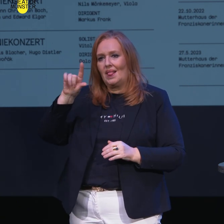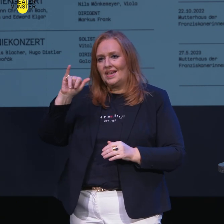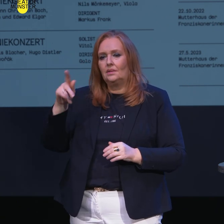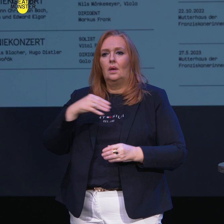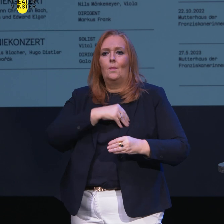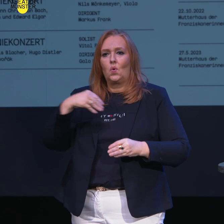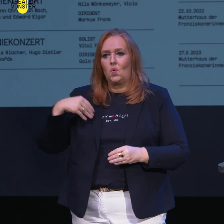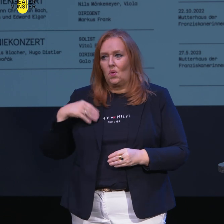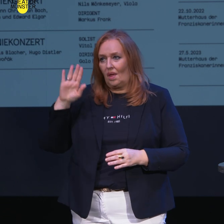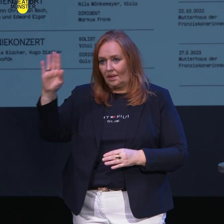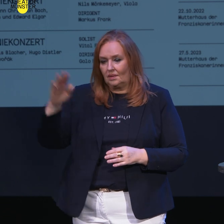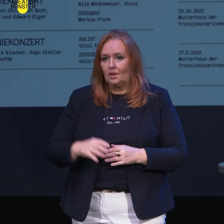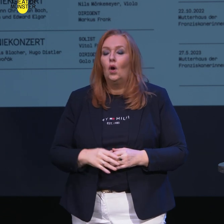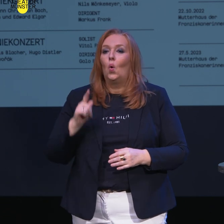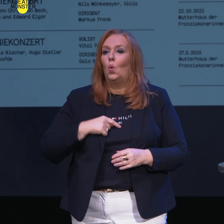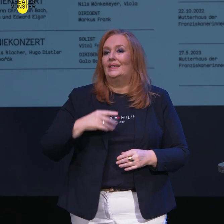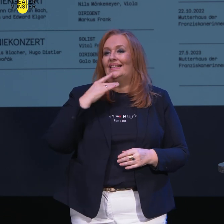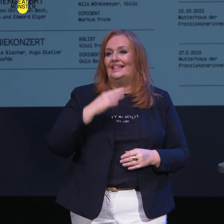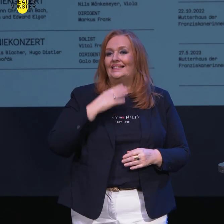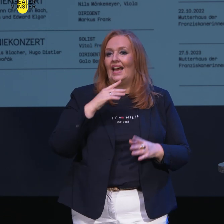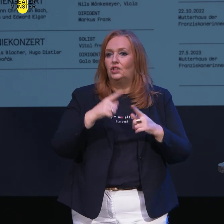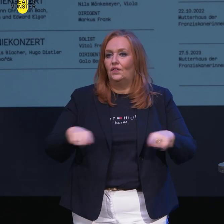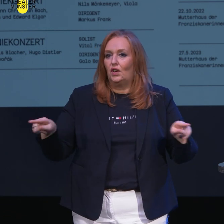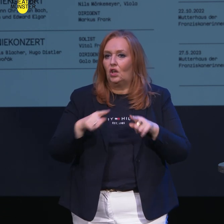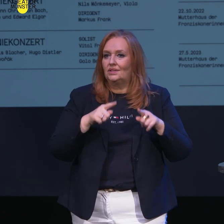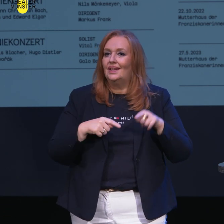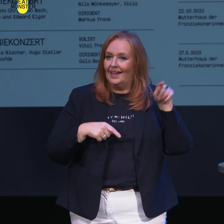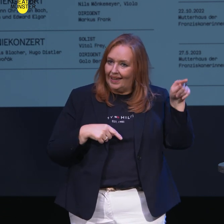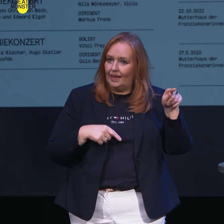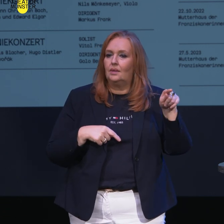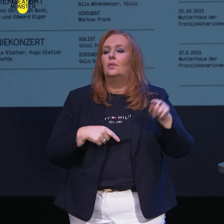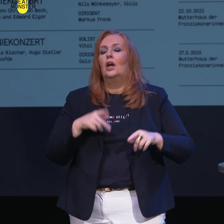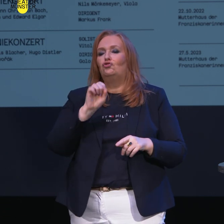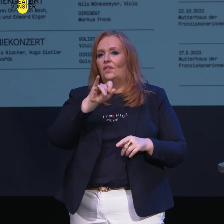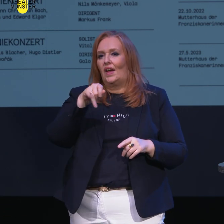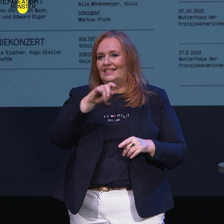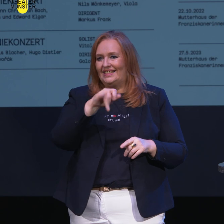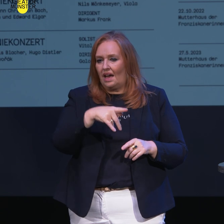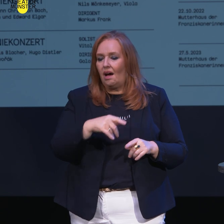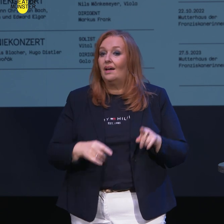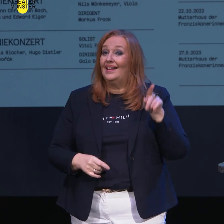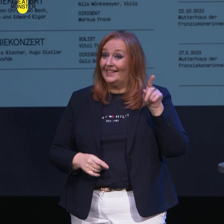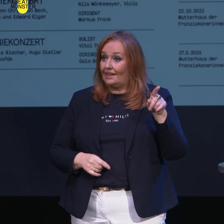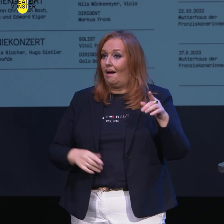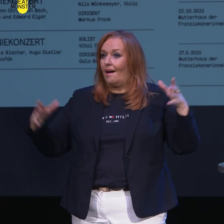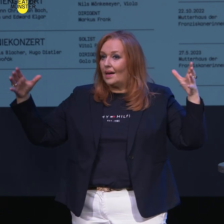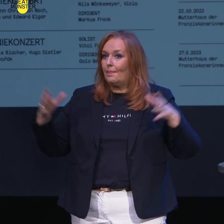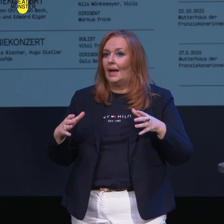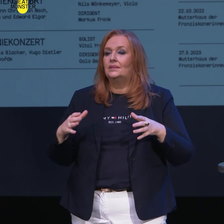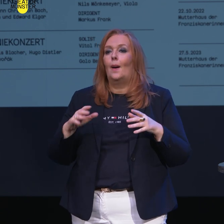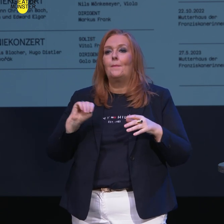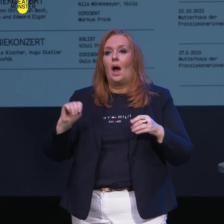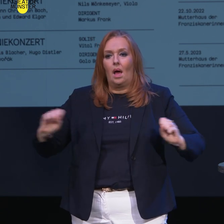Polen, und dem Israel Symphony Orchestra in unserer anderen Partnerstadt in Riesch und Lizion gemeinsam Malers Auferstehung zu